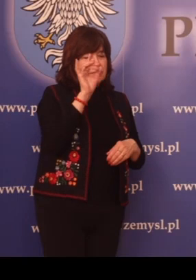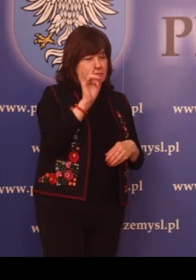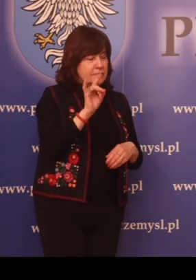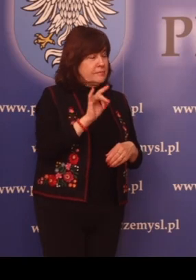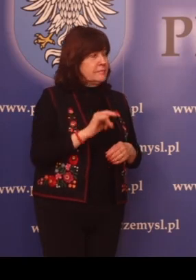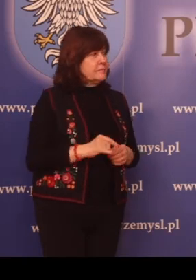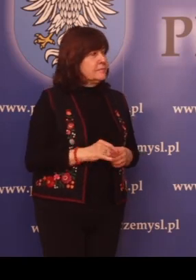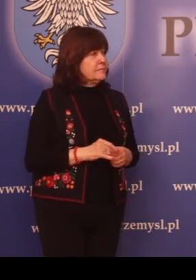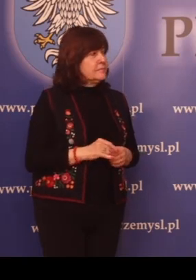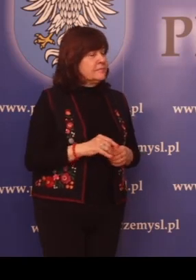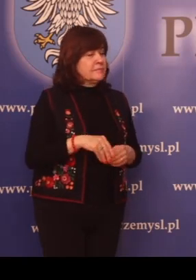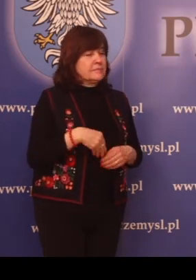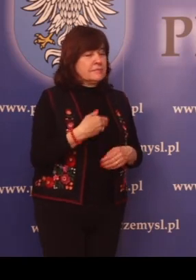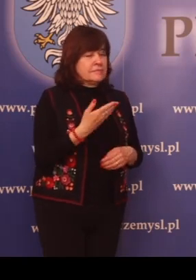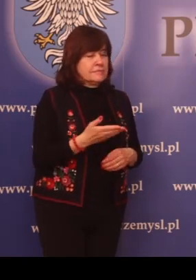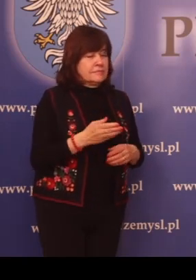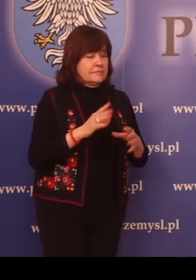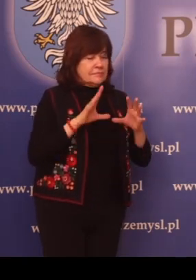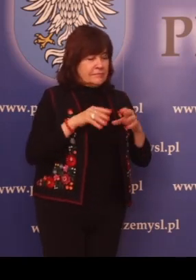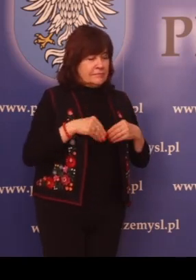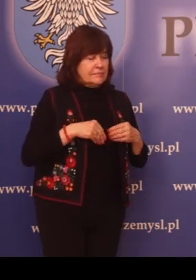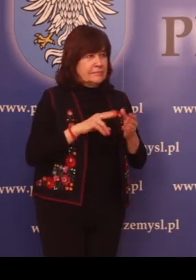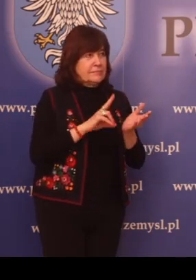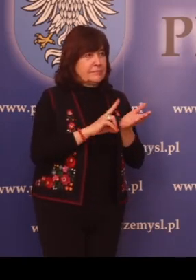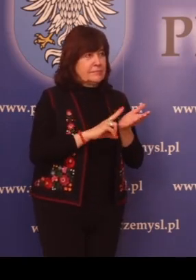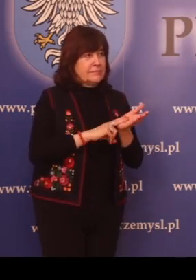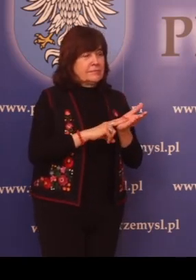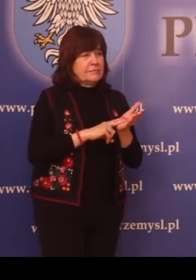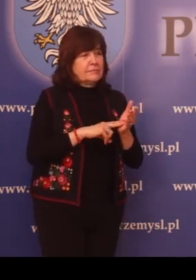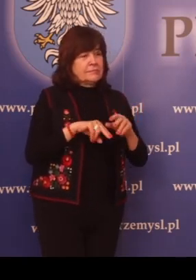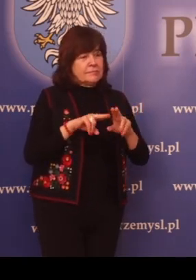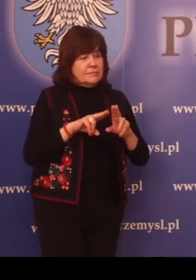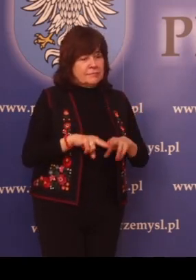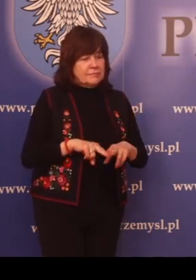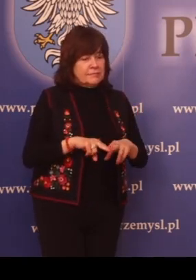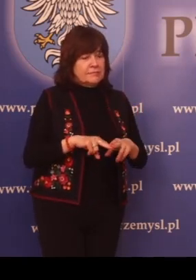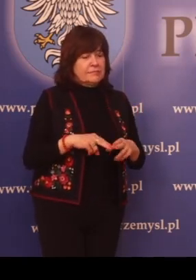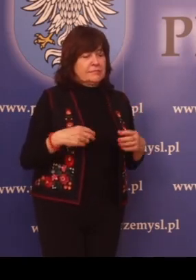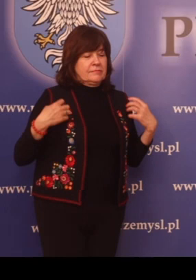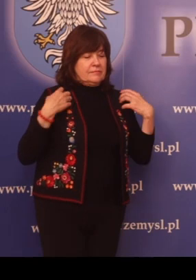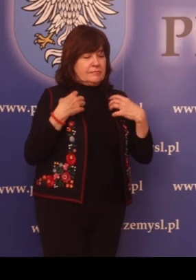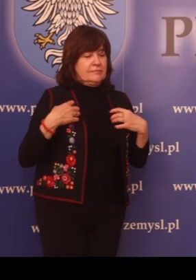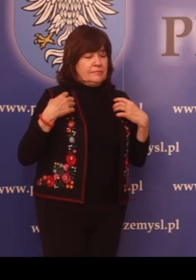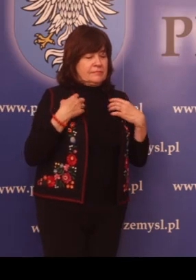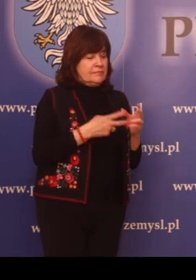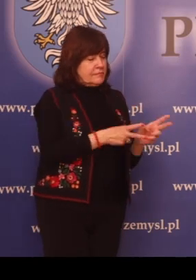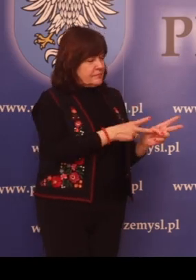Wydawanie zezwoleń na przetrzemywanie zwierzyny łownej.